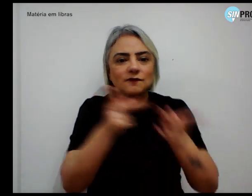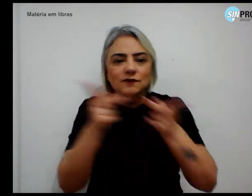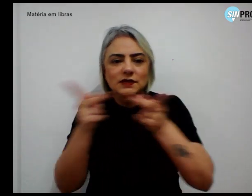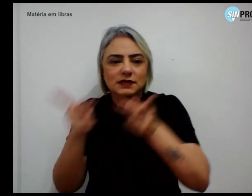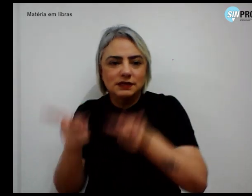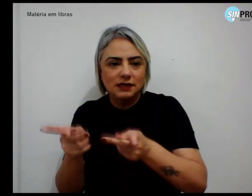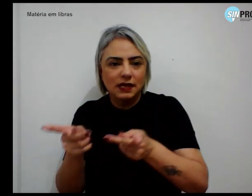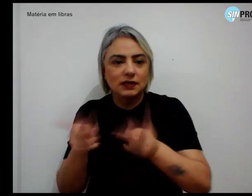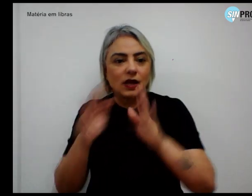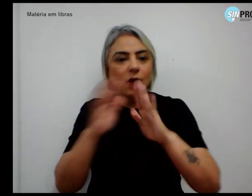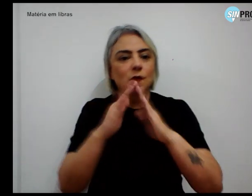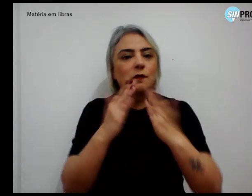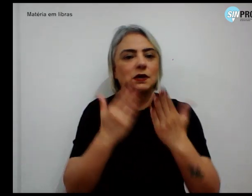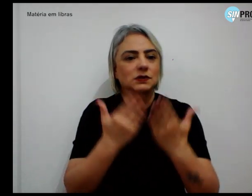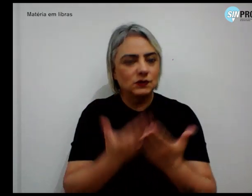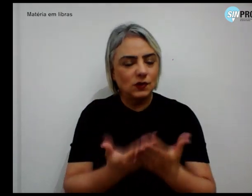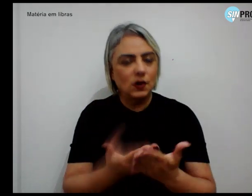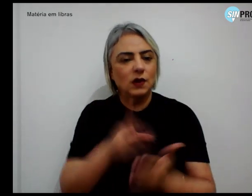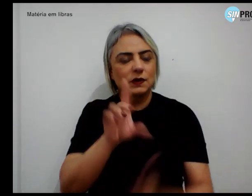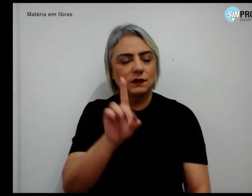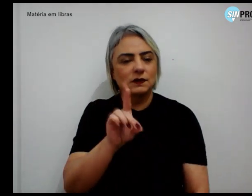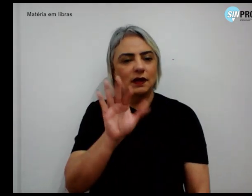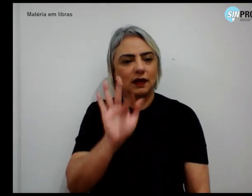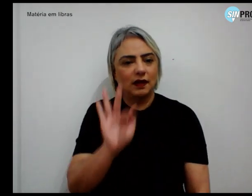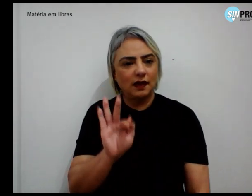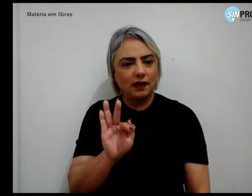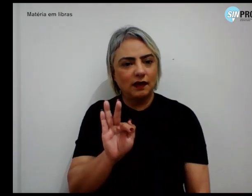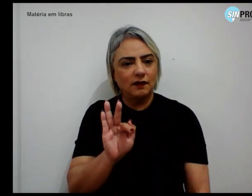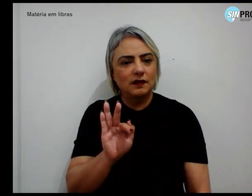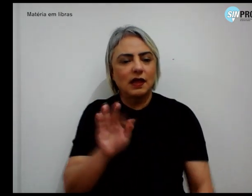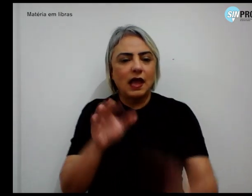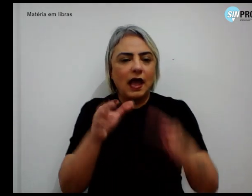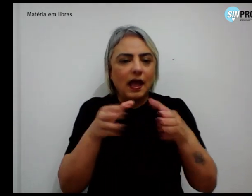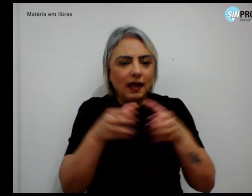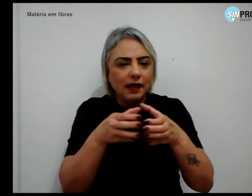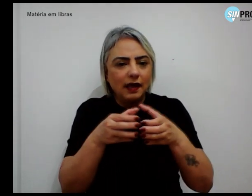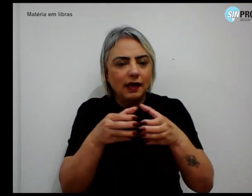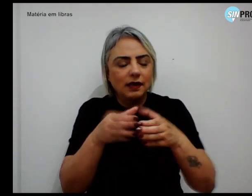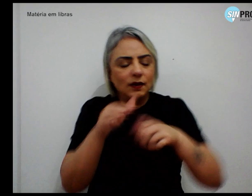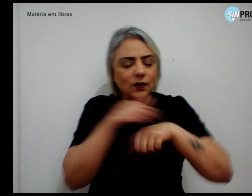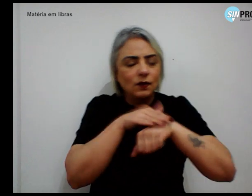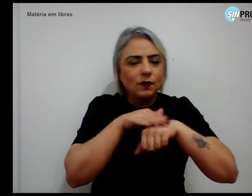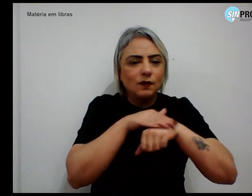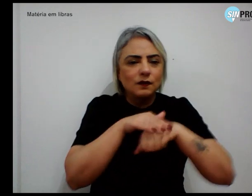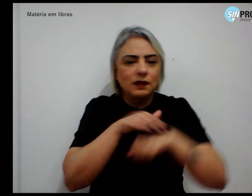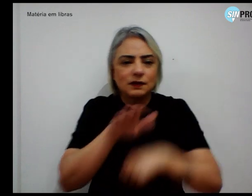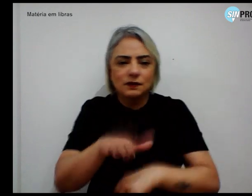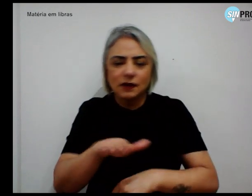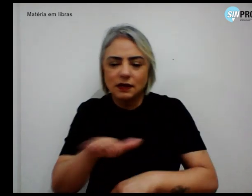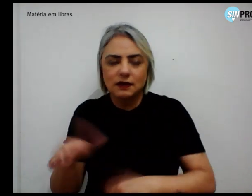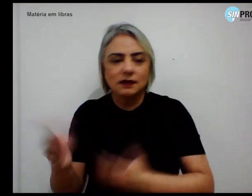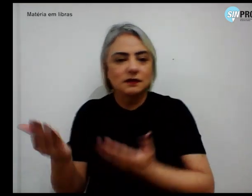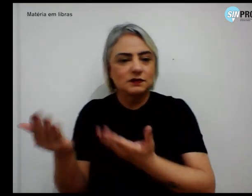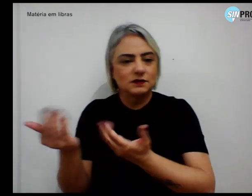uma unidade escolar do Distrito Federal, a equipe que conversa com as crianças e adolescentes